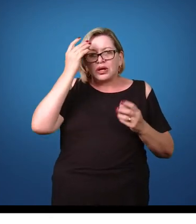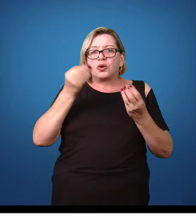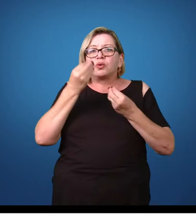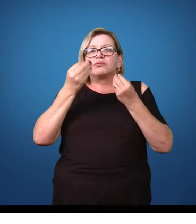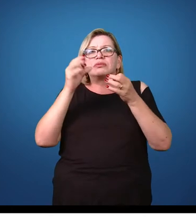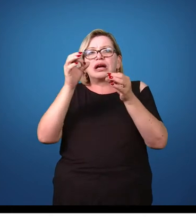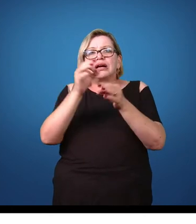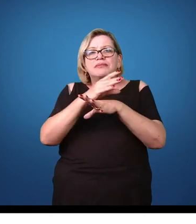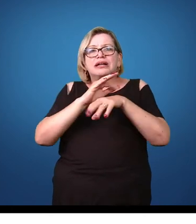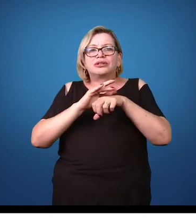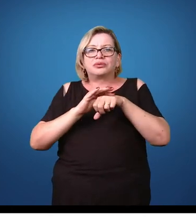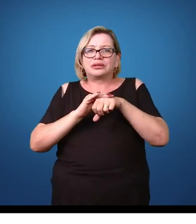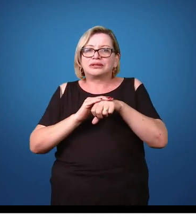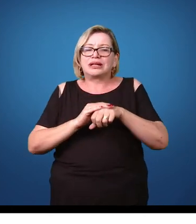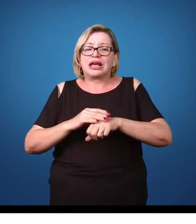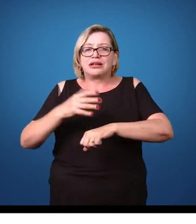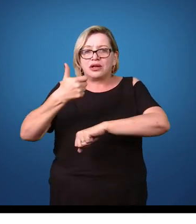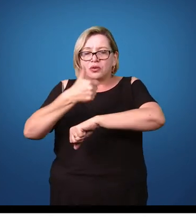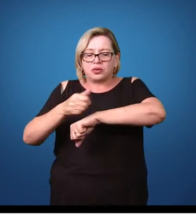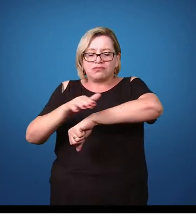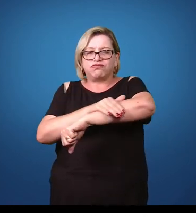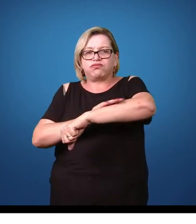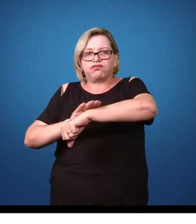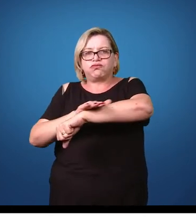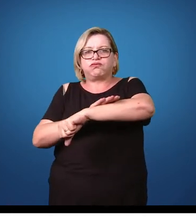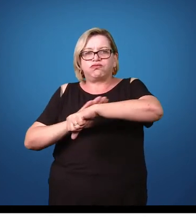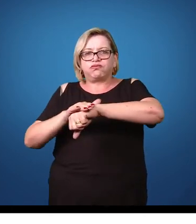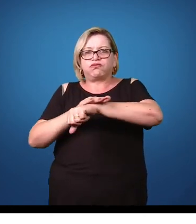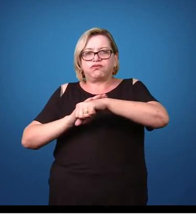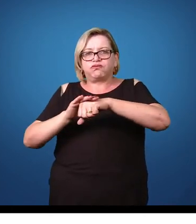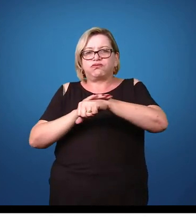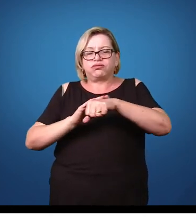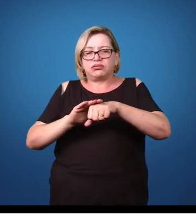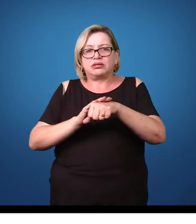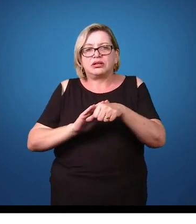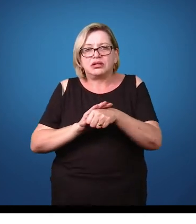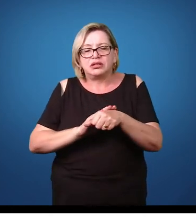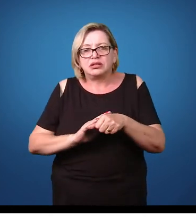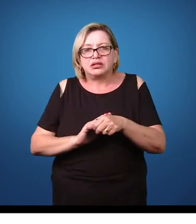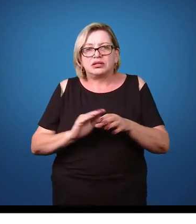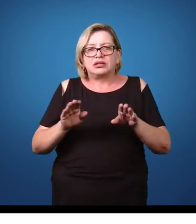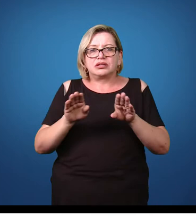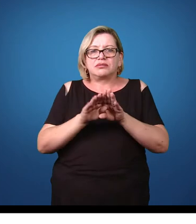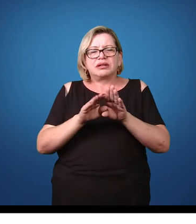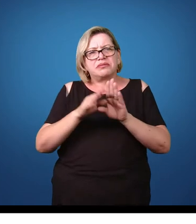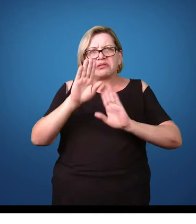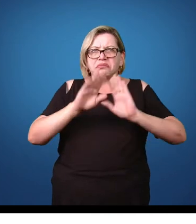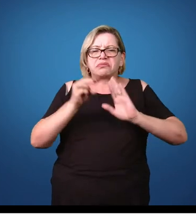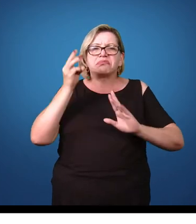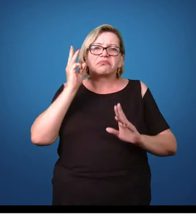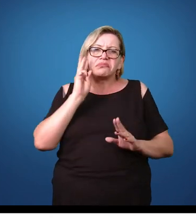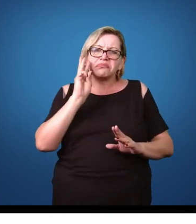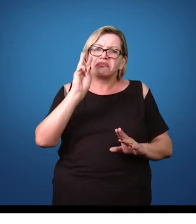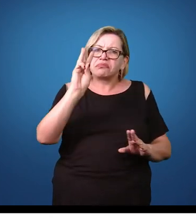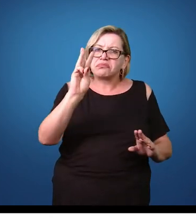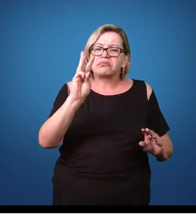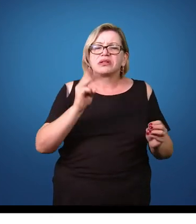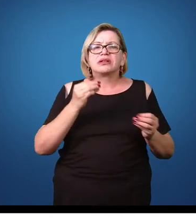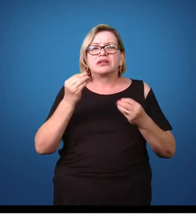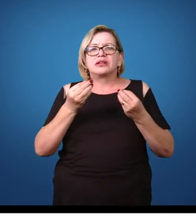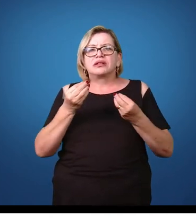tratar a escabiose? Basicamente é por pomadas, por cremes, é um uso tópico desses medicamentos, por três dias